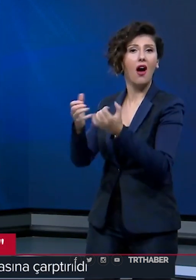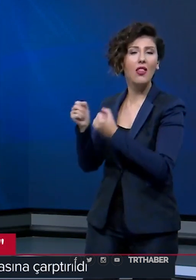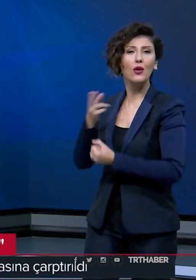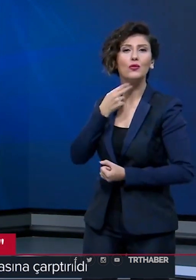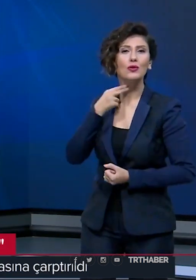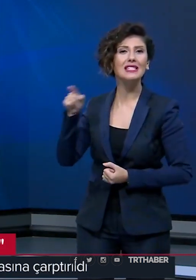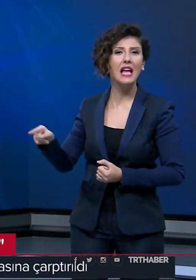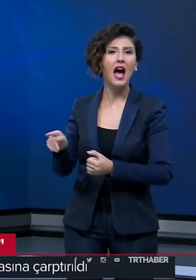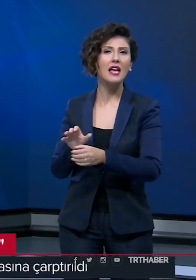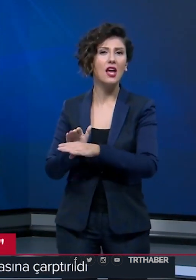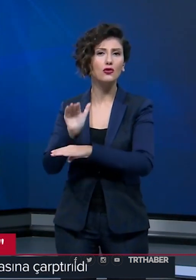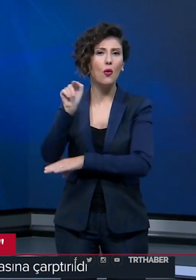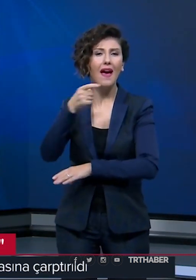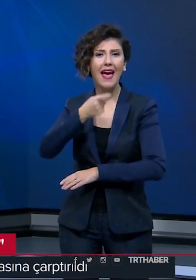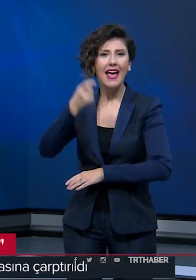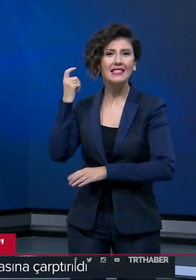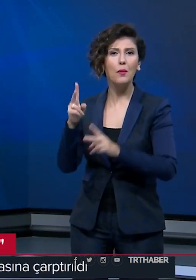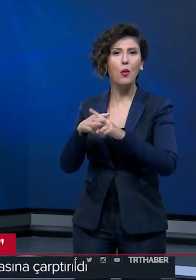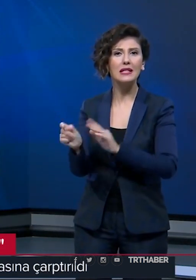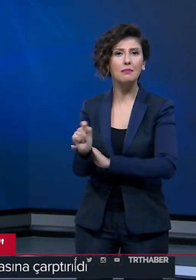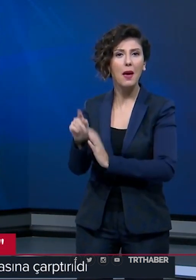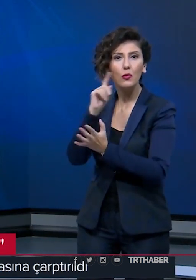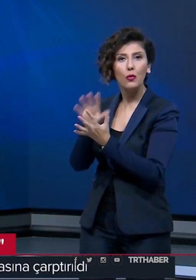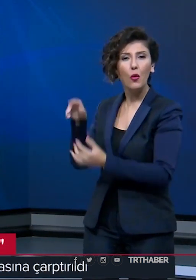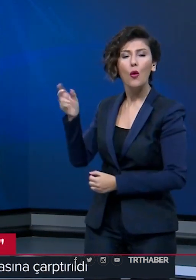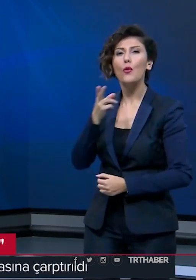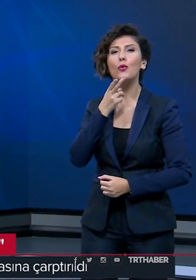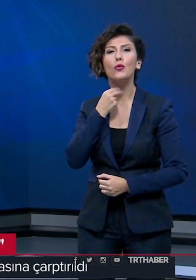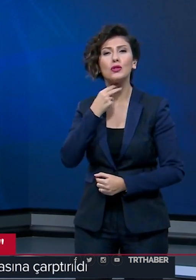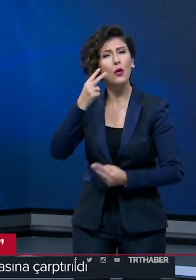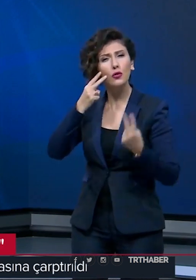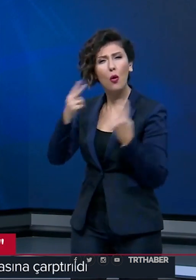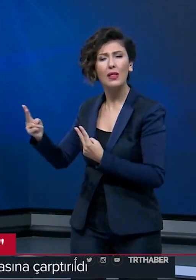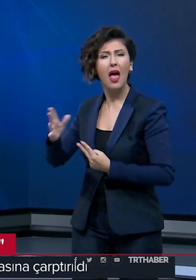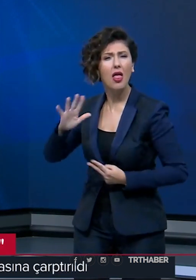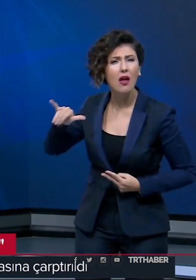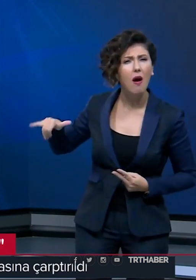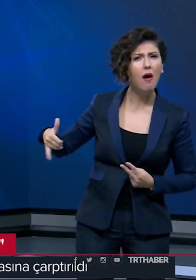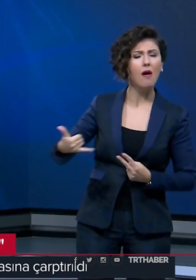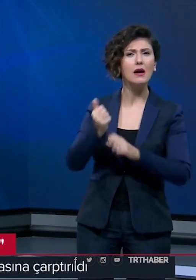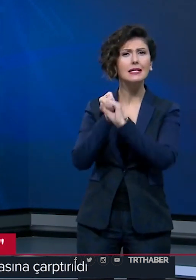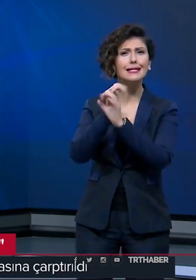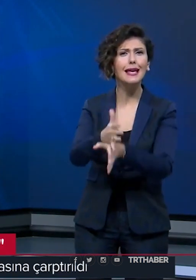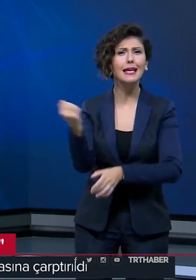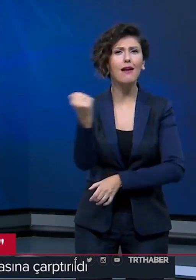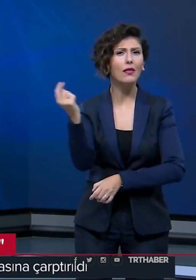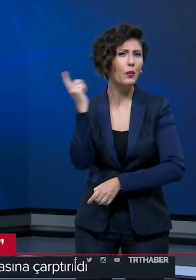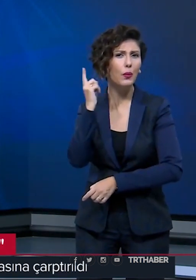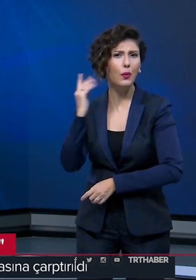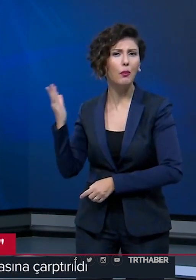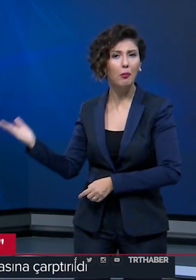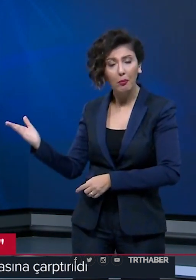'nın Sibirya bölgesinde yaşayan eski polis memuru Mikail Popkov, Rusya'nın gördüğü en azılı seri katili olarak tarihe geçti.